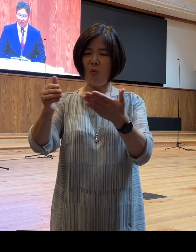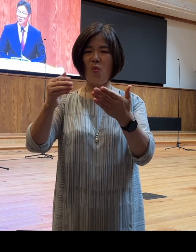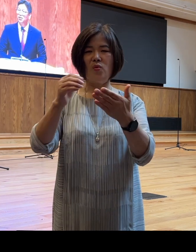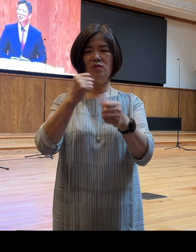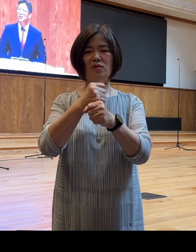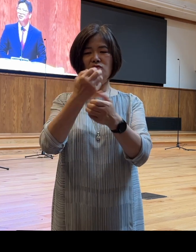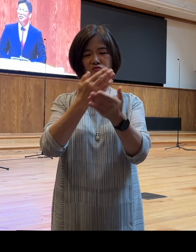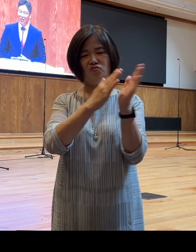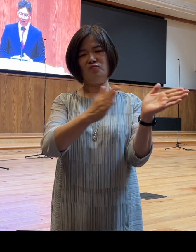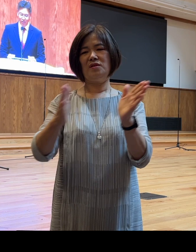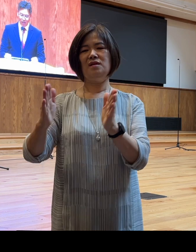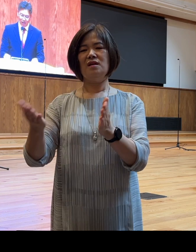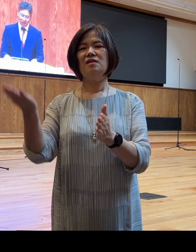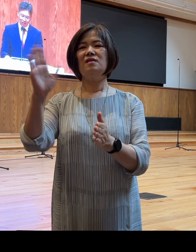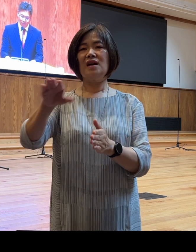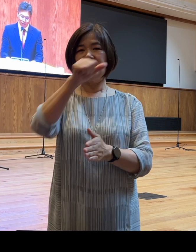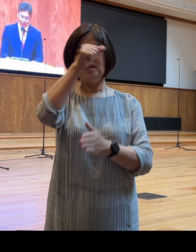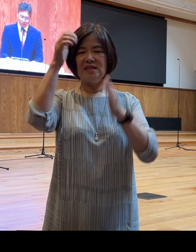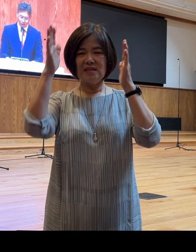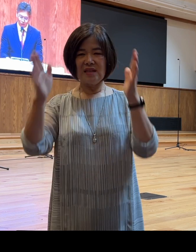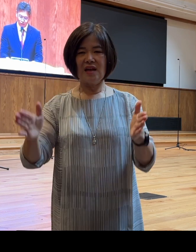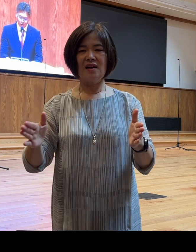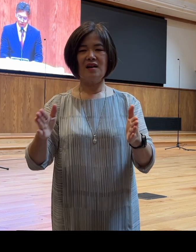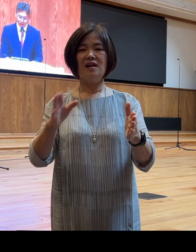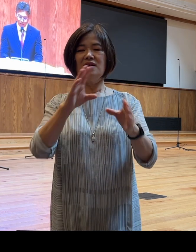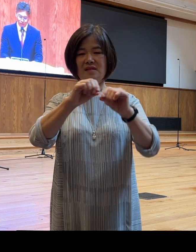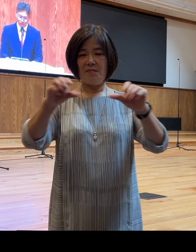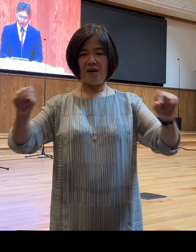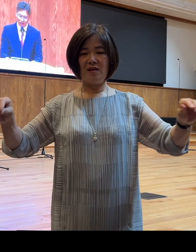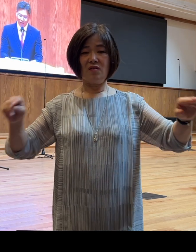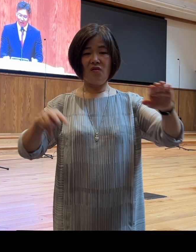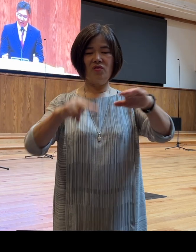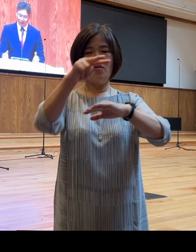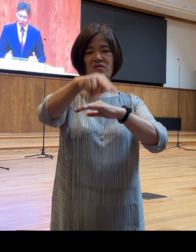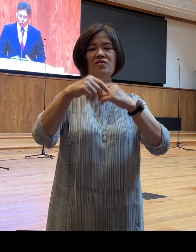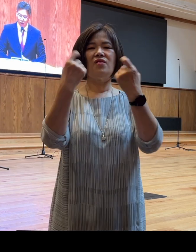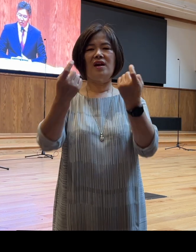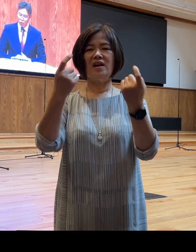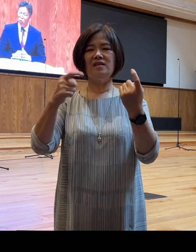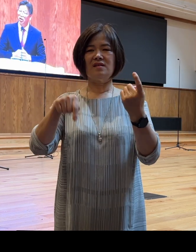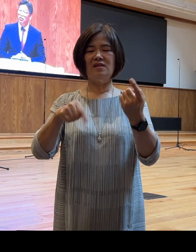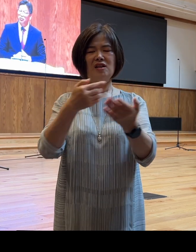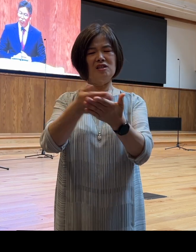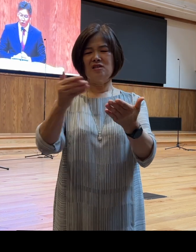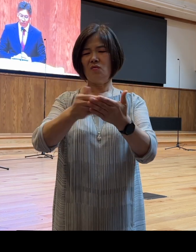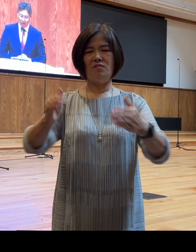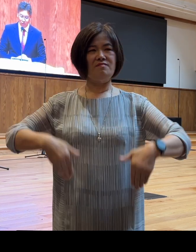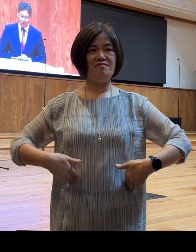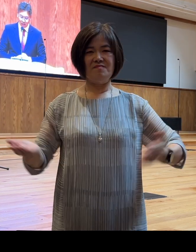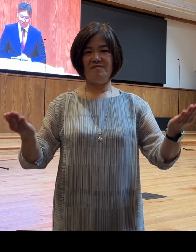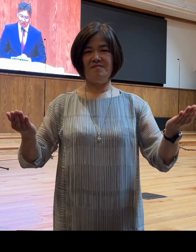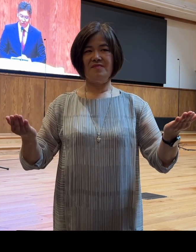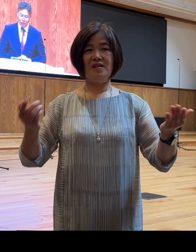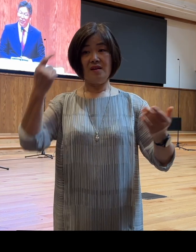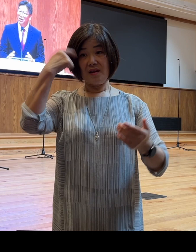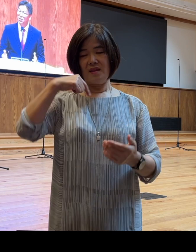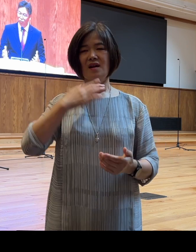인생의 사막을 건너는 여행에서는 지도가 소용없다는 것을 깨닫게 되죠 바람이 불어와